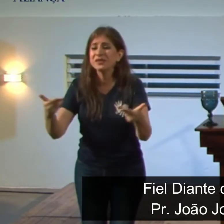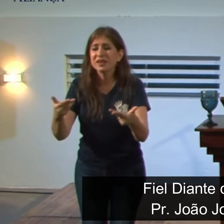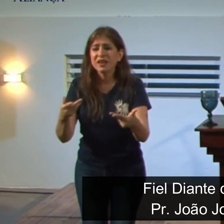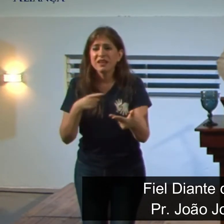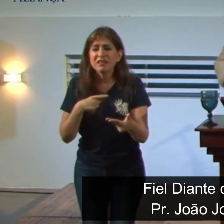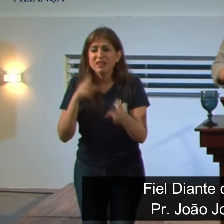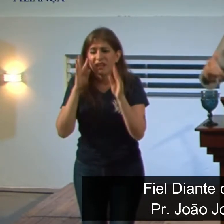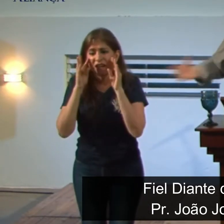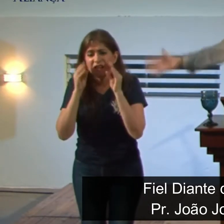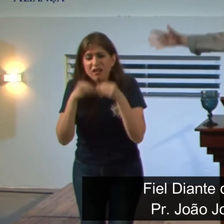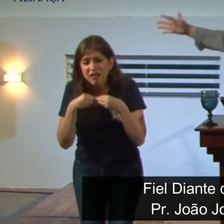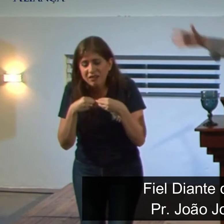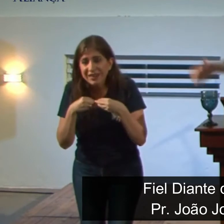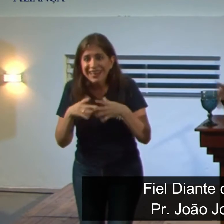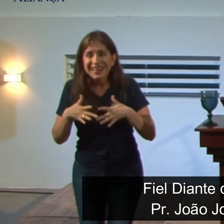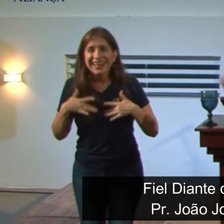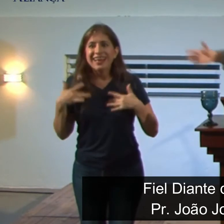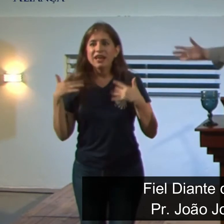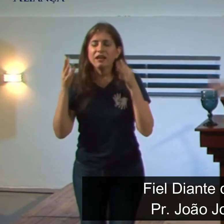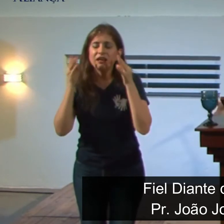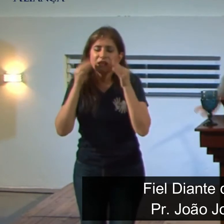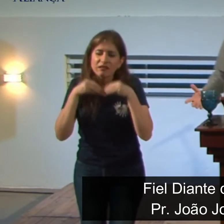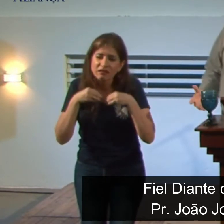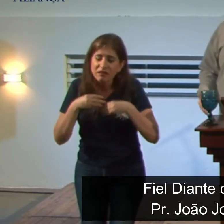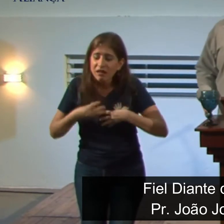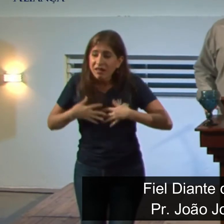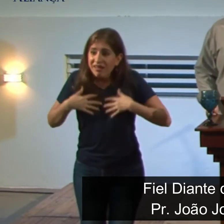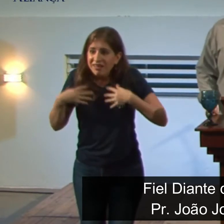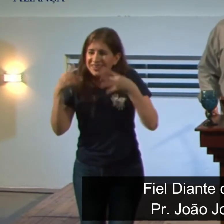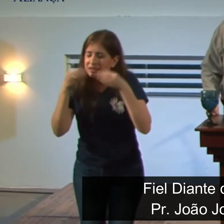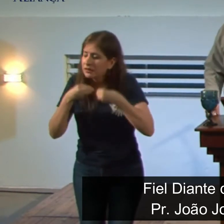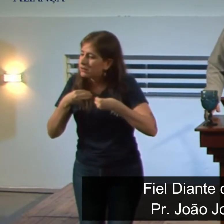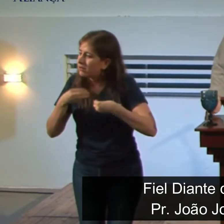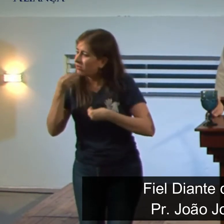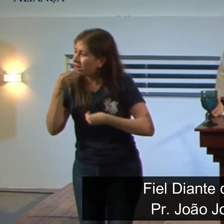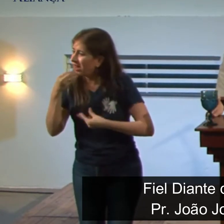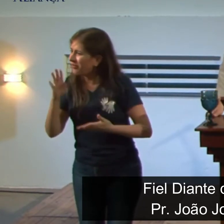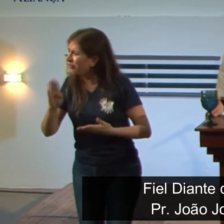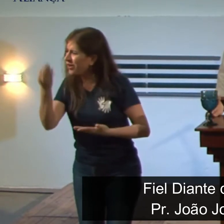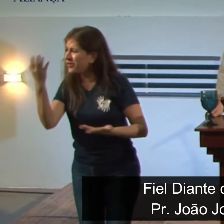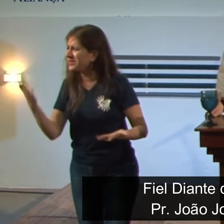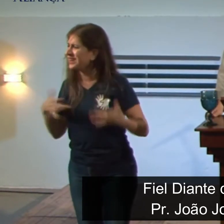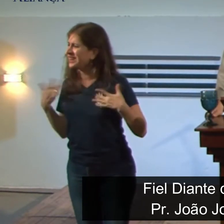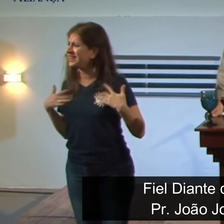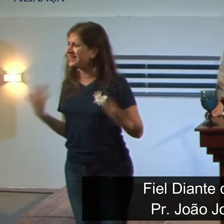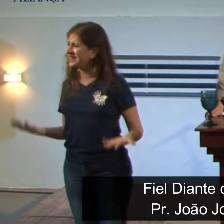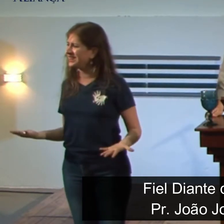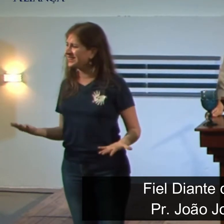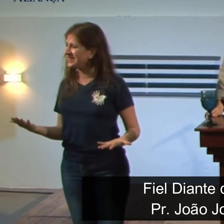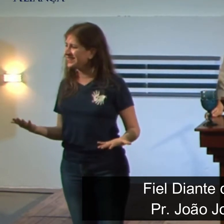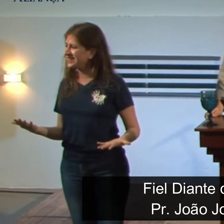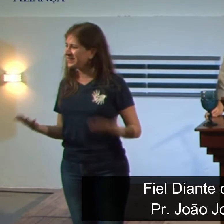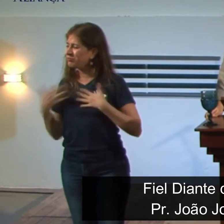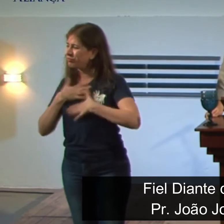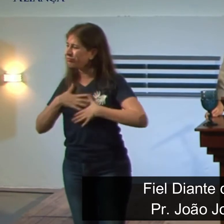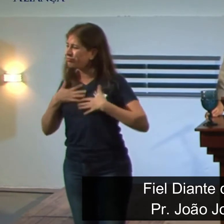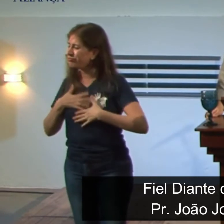à decepção, ele sempre vai oferecer iguarias, irmãos. Mas nós precisamos nos manter fiéis.